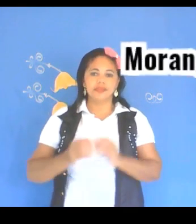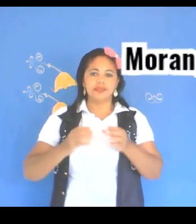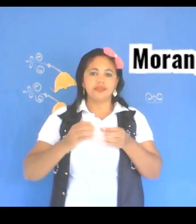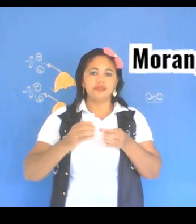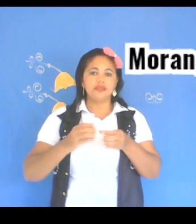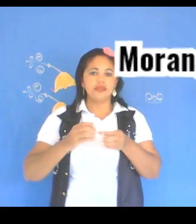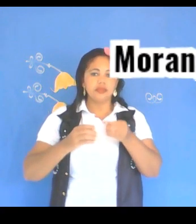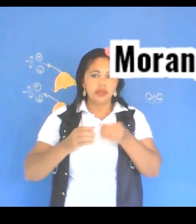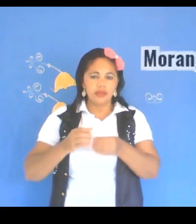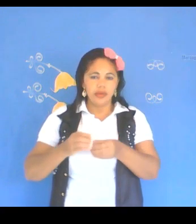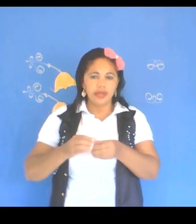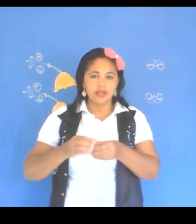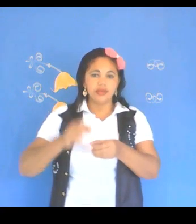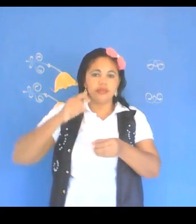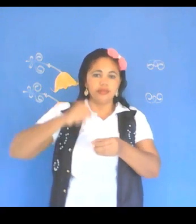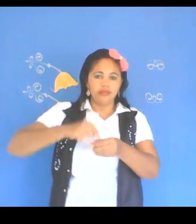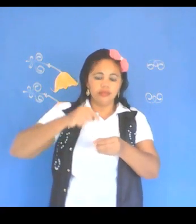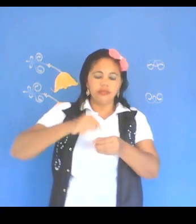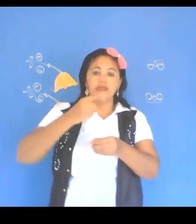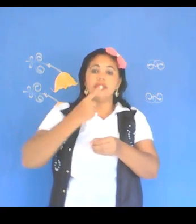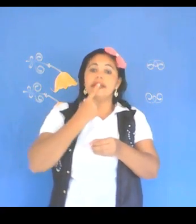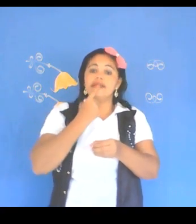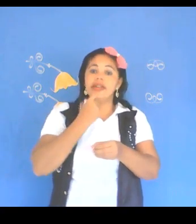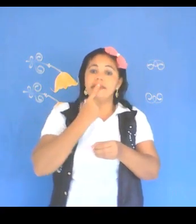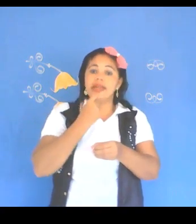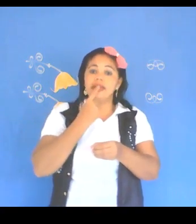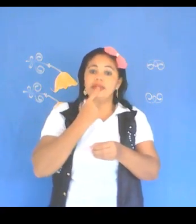Morango, morango, vermelho, ó,